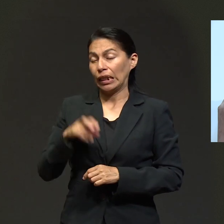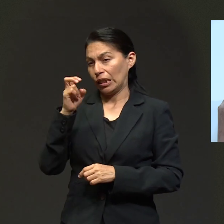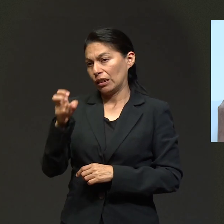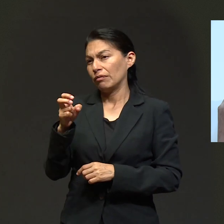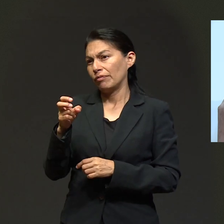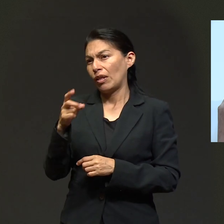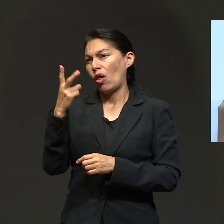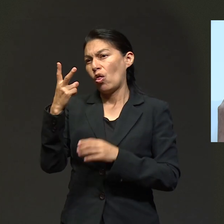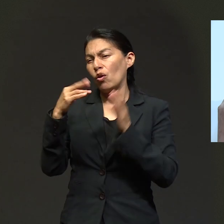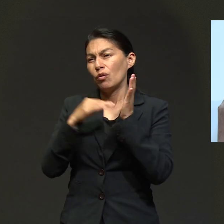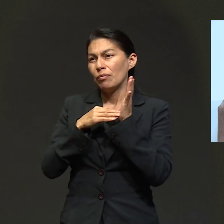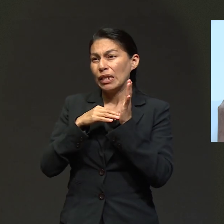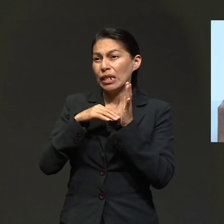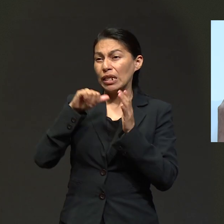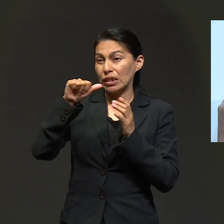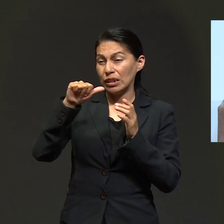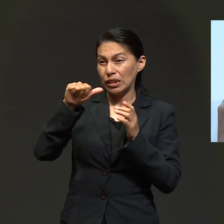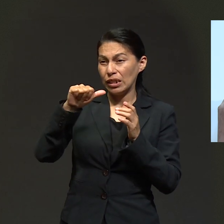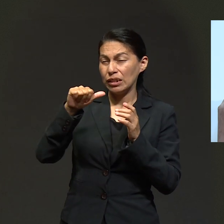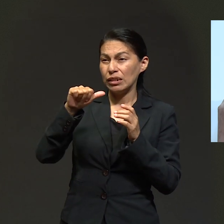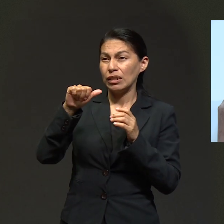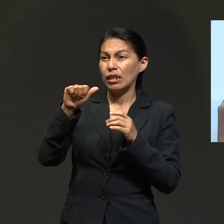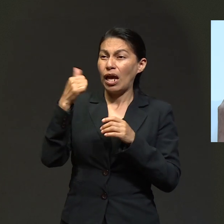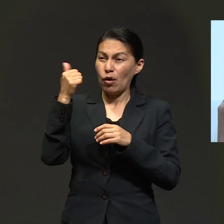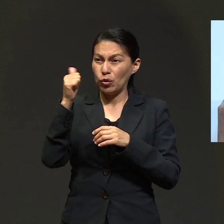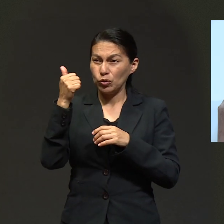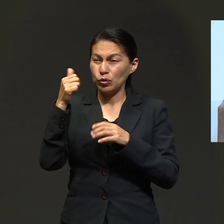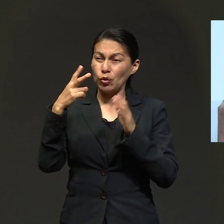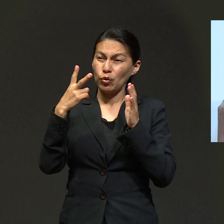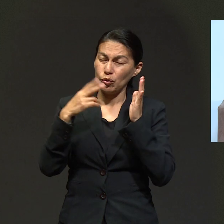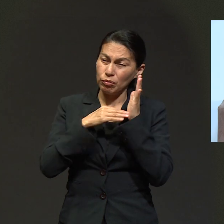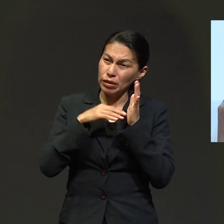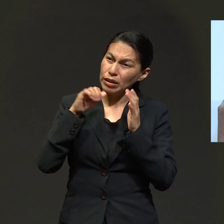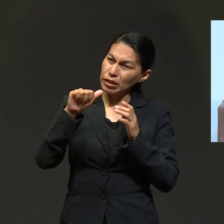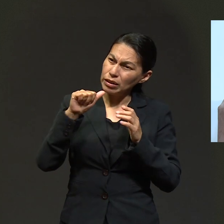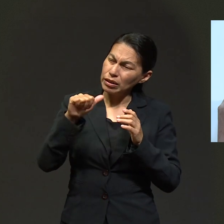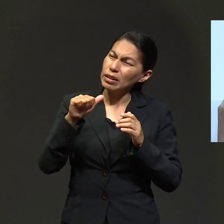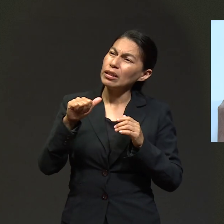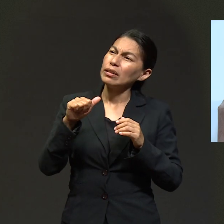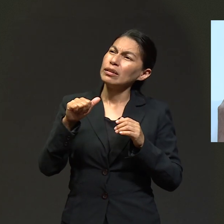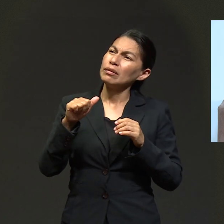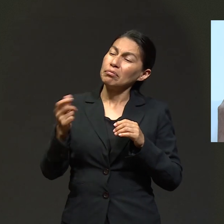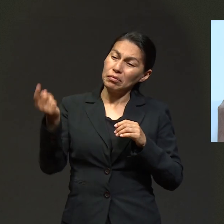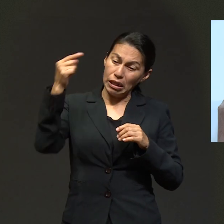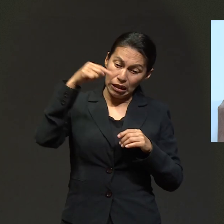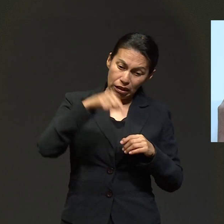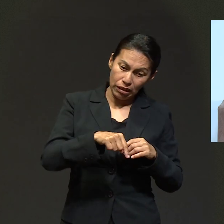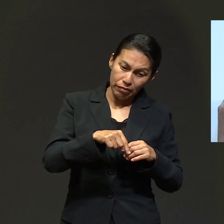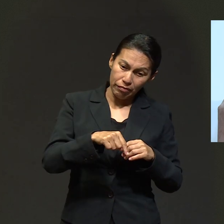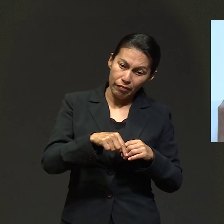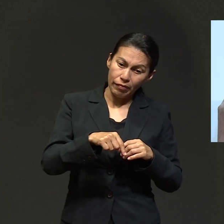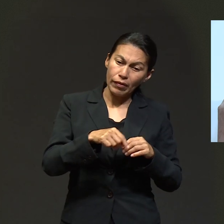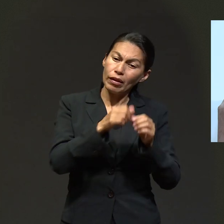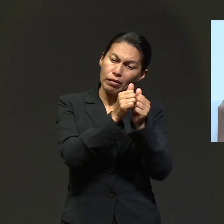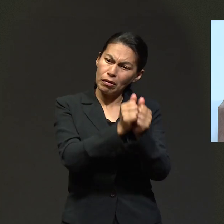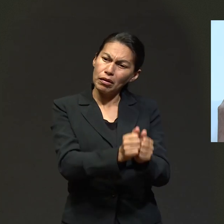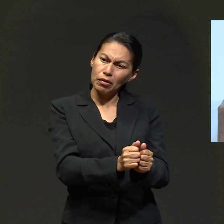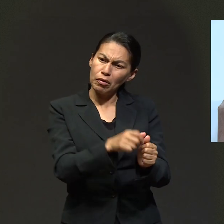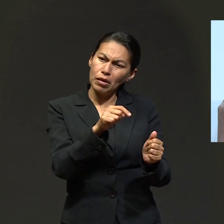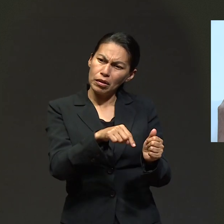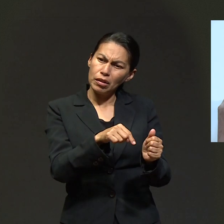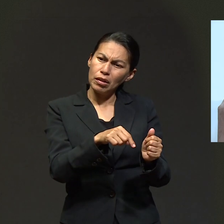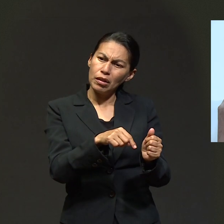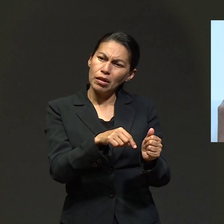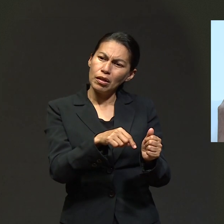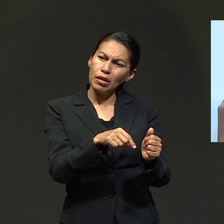yo la traje en el año 2016. En agosto de 2016 llegamos a este lugar